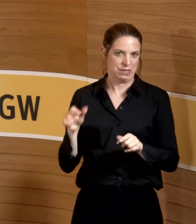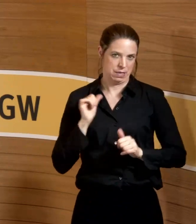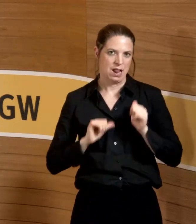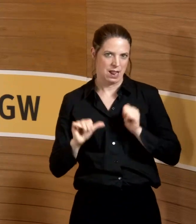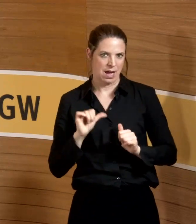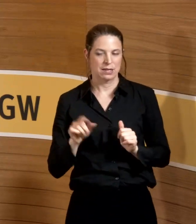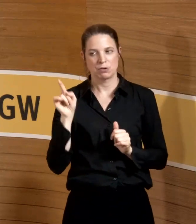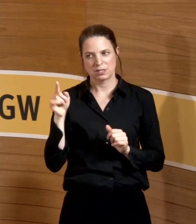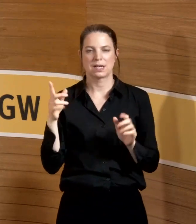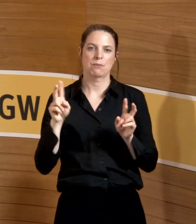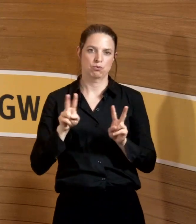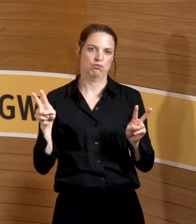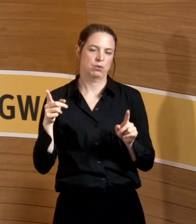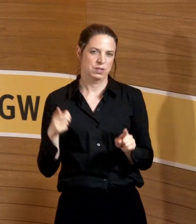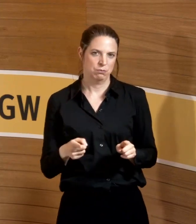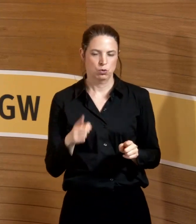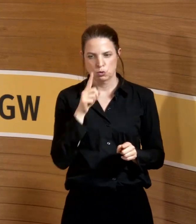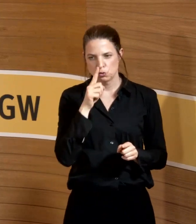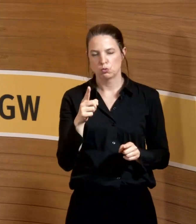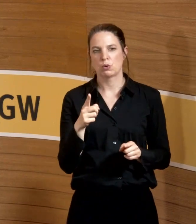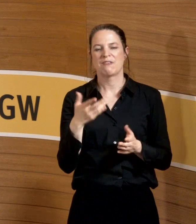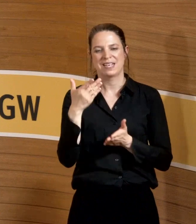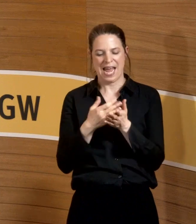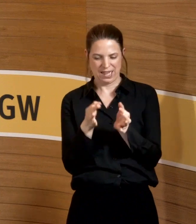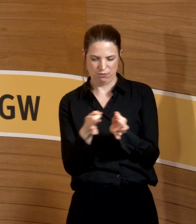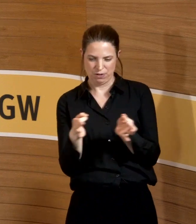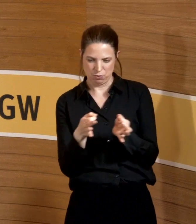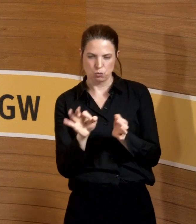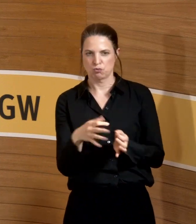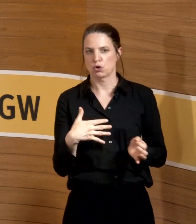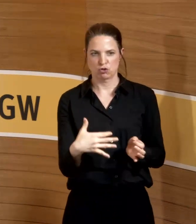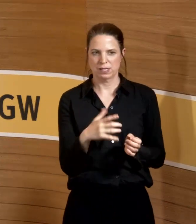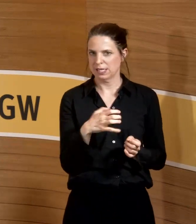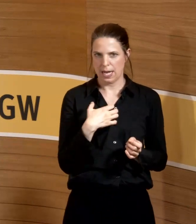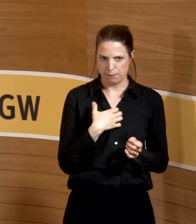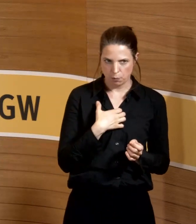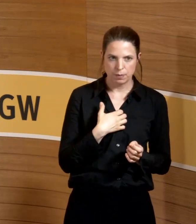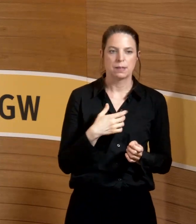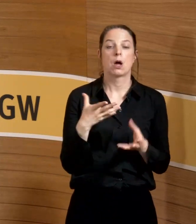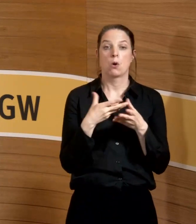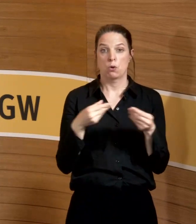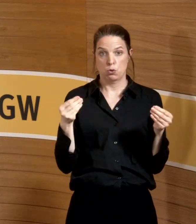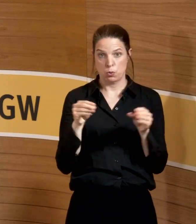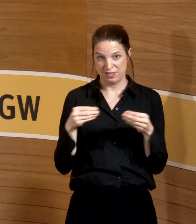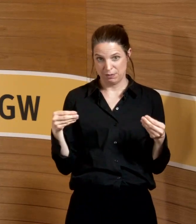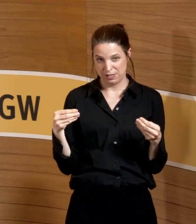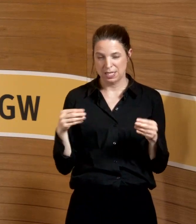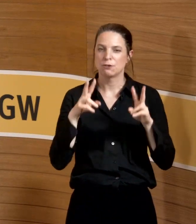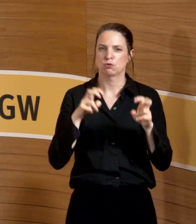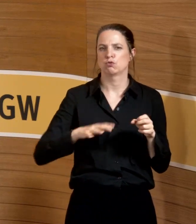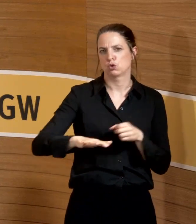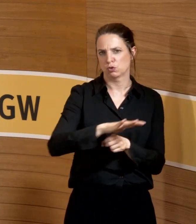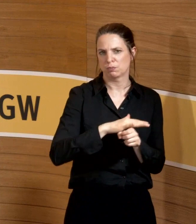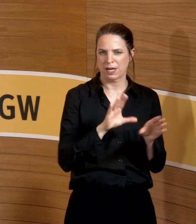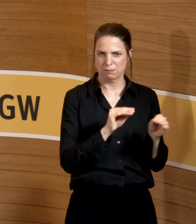gucken, dass dort nur in den Endverdünnungen, das ist wiederum für die Schwangeren kein Problem. Lösemittel wäre eher der Forschungsbereich,